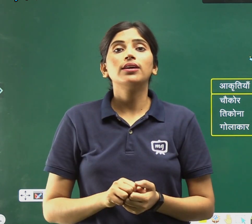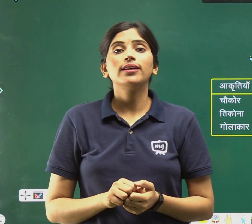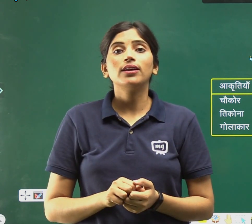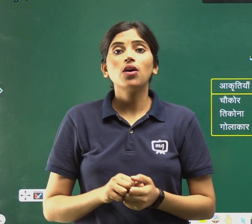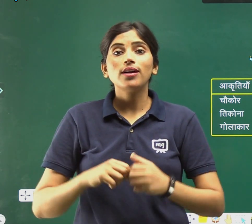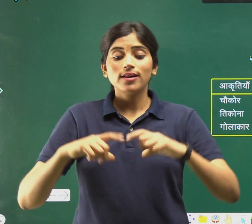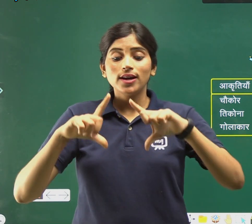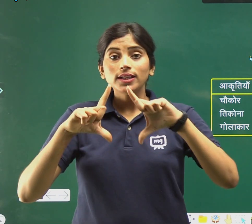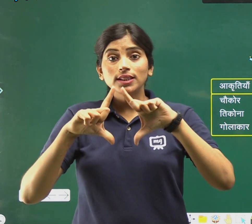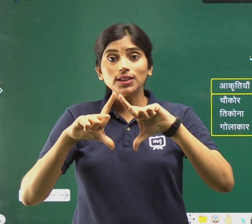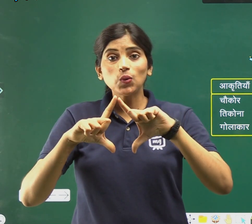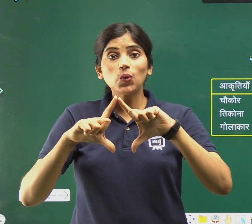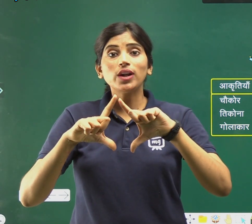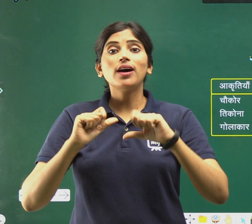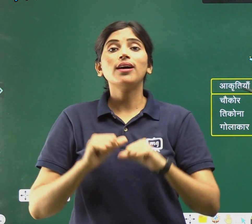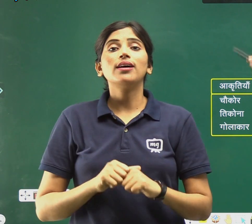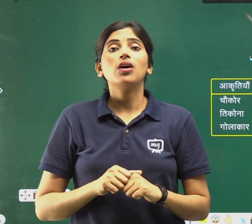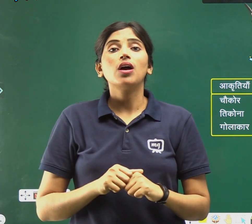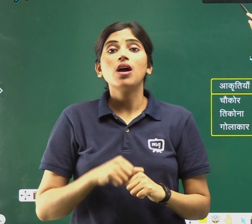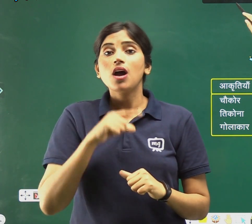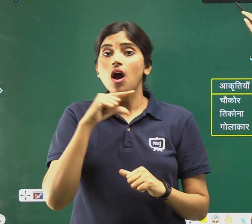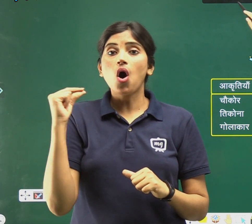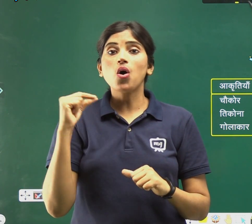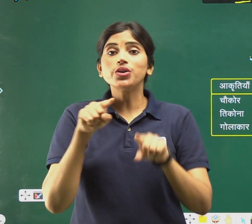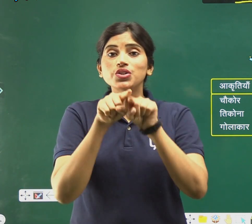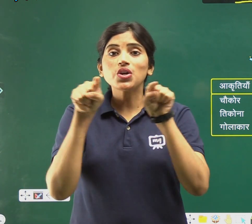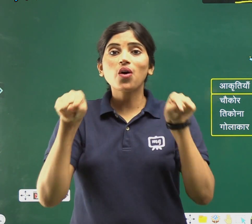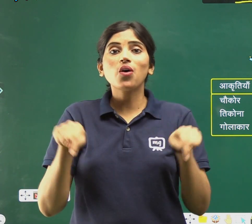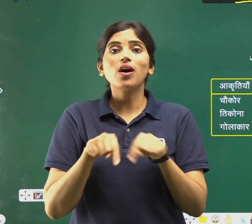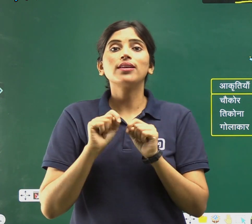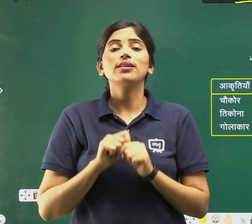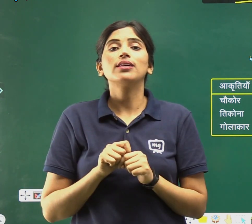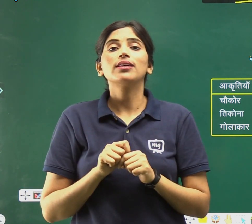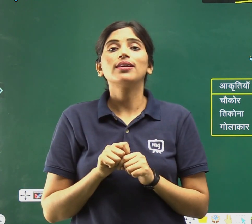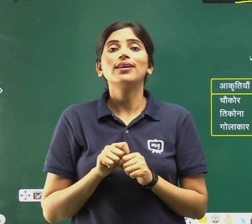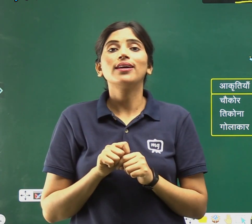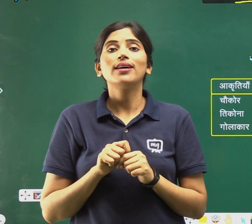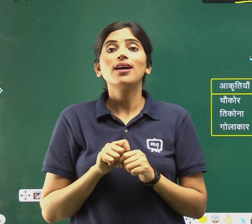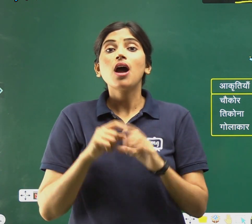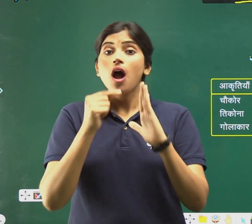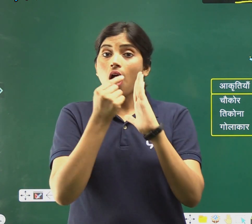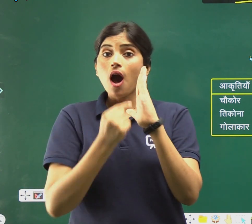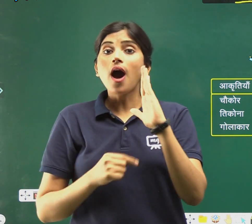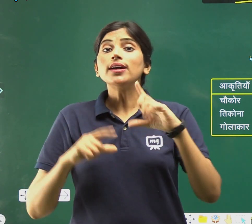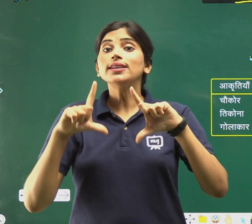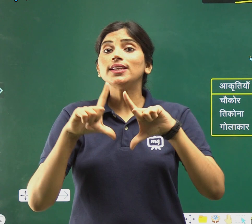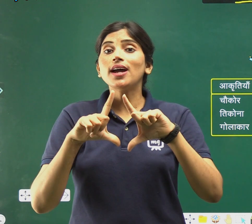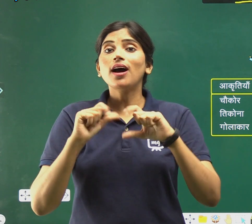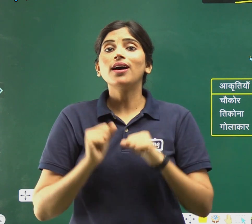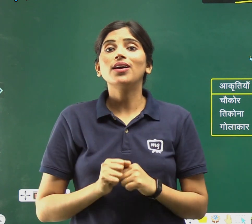तिकौना, और चोकौर, आकरतियां,